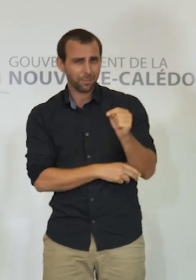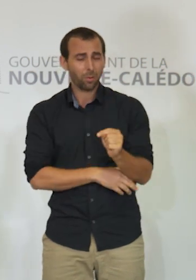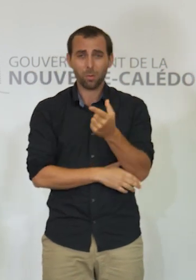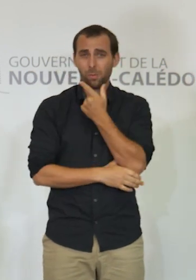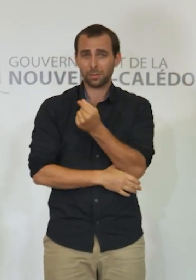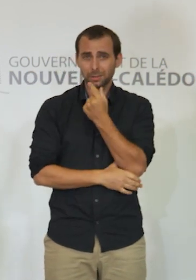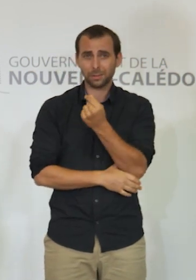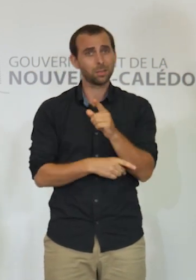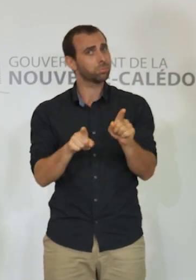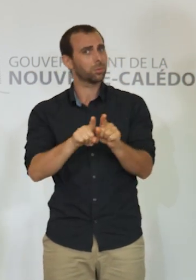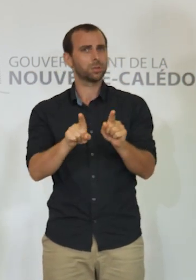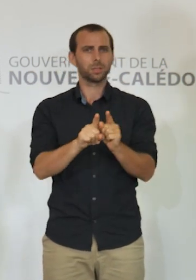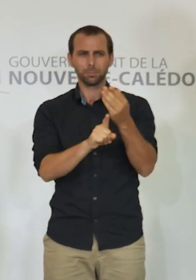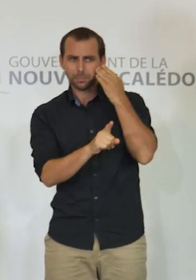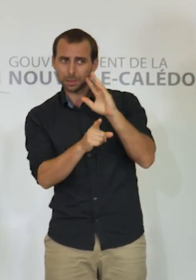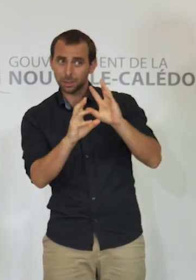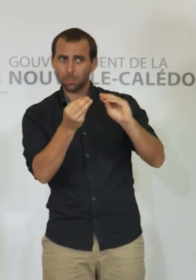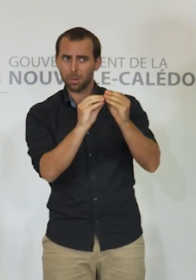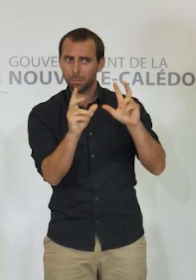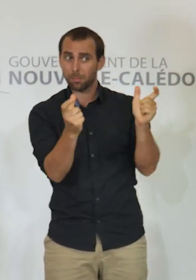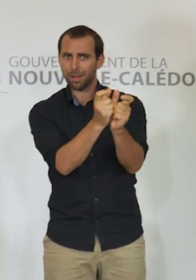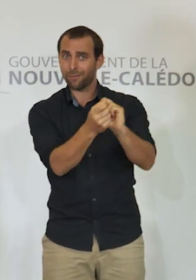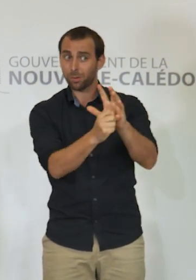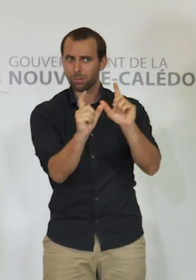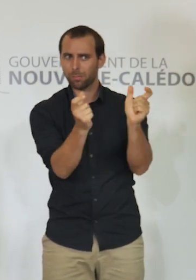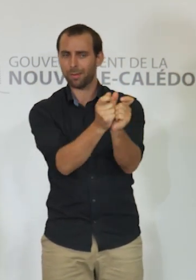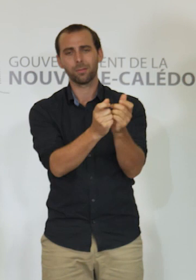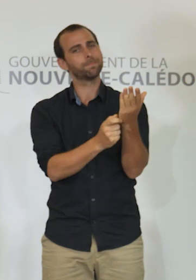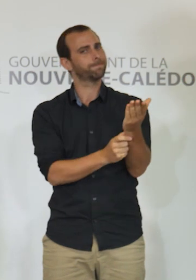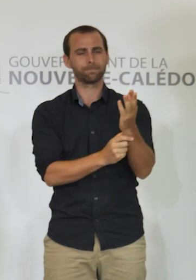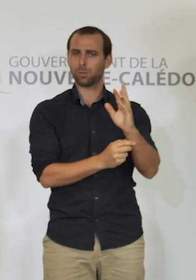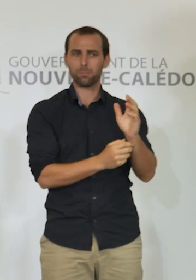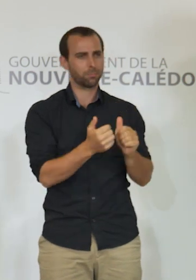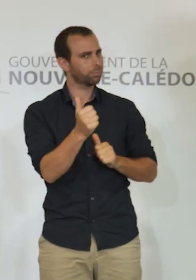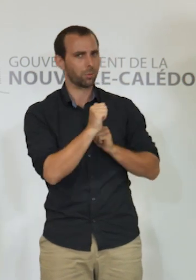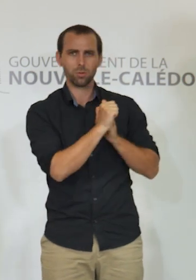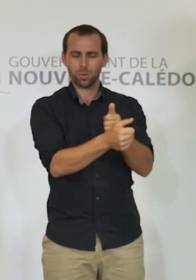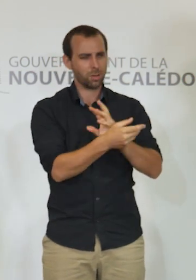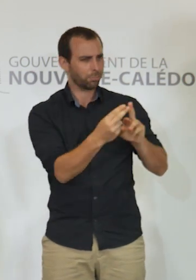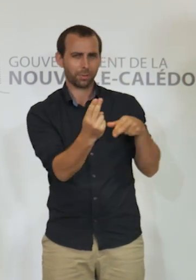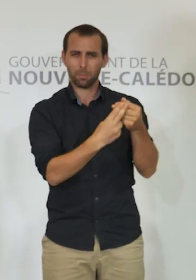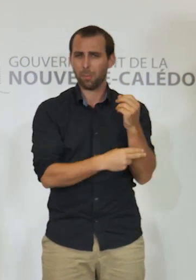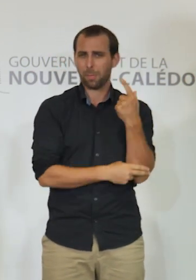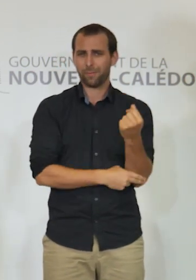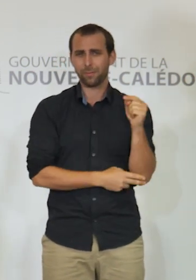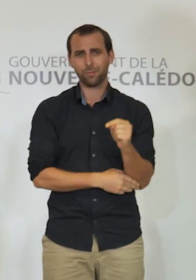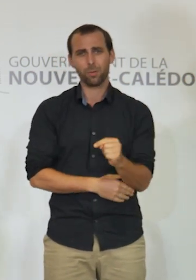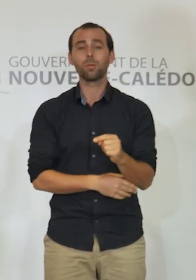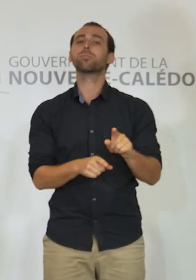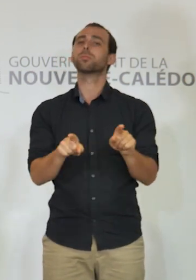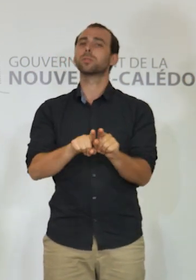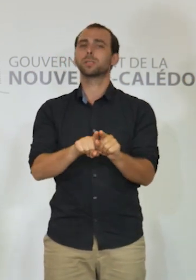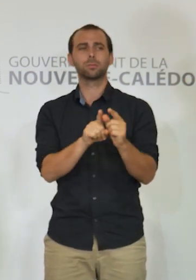réponse évolutive à l'image de ce virus. Nous devons aussi renforcer notre sas sanitaire, que ce soit au niveau des